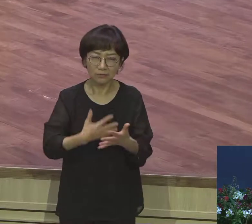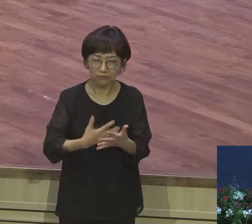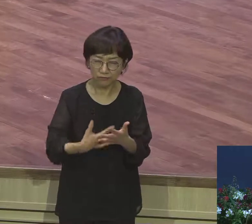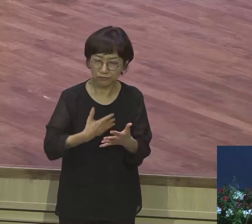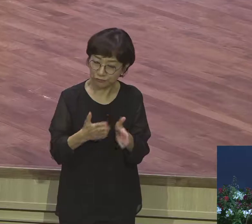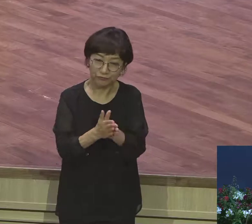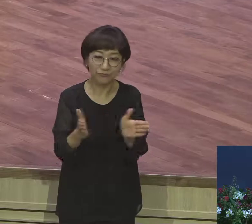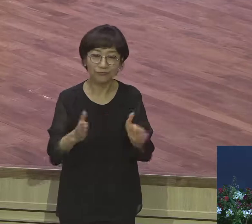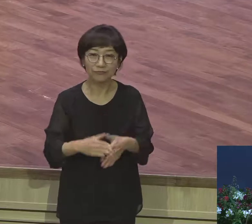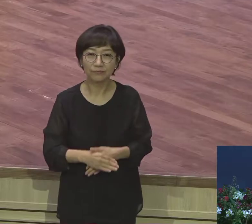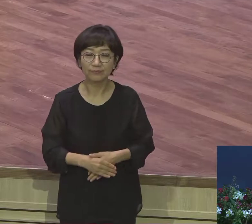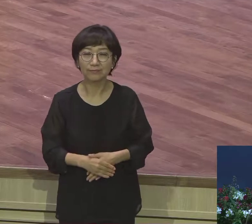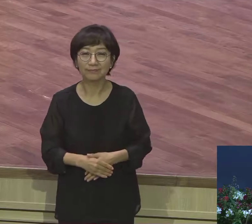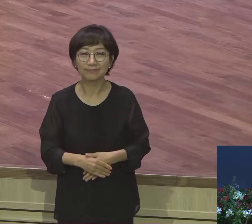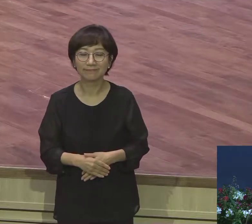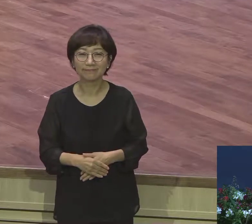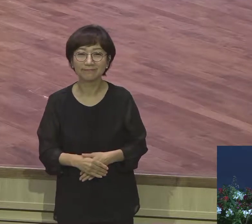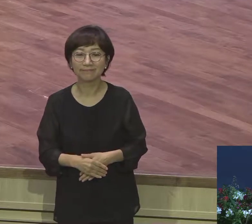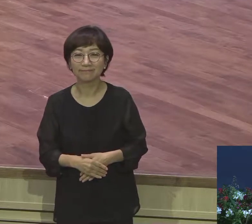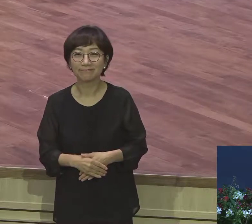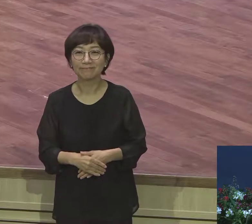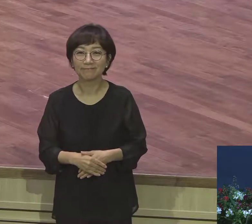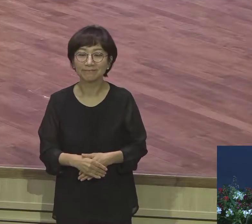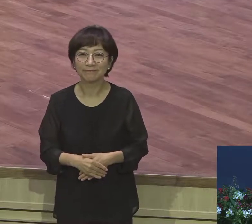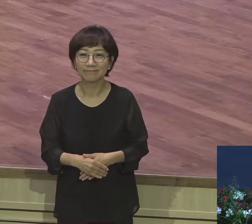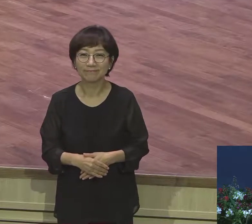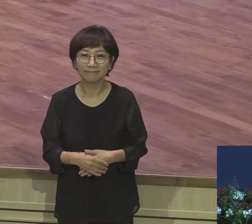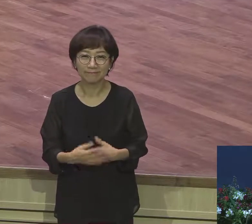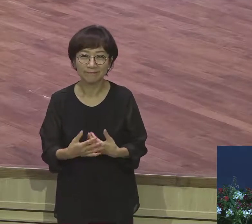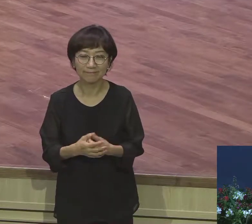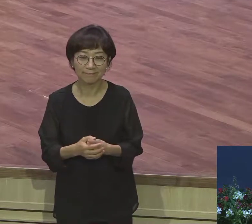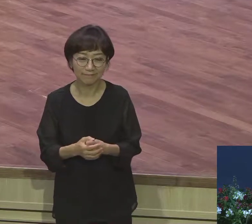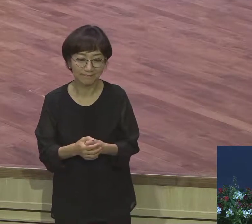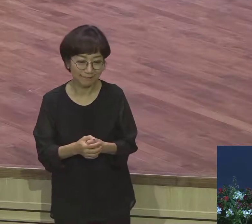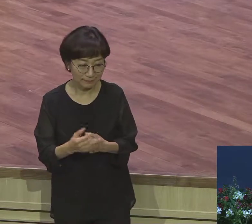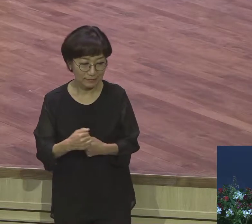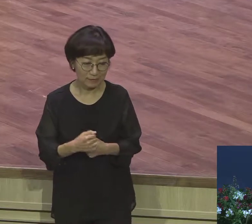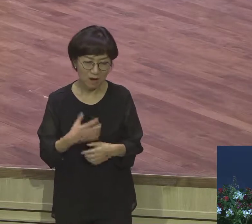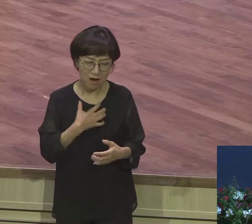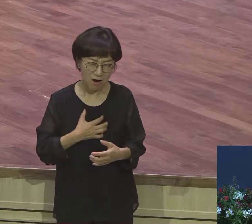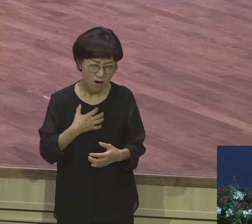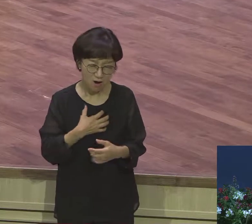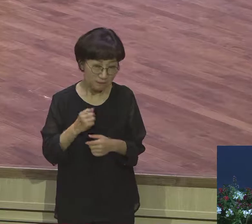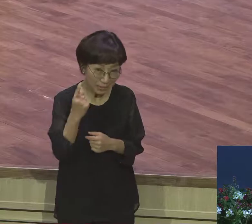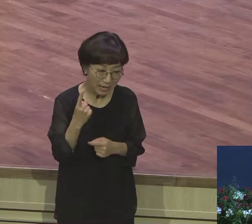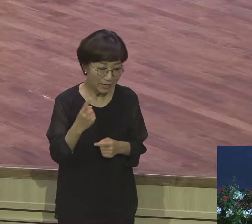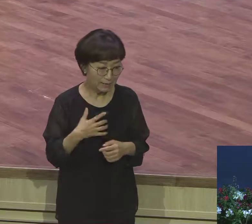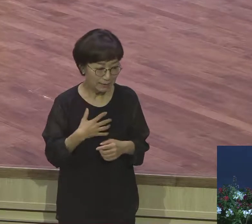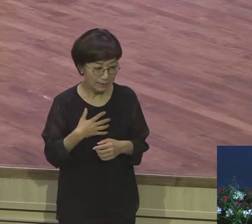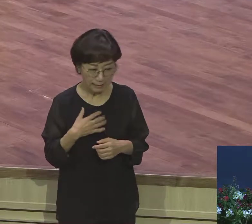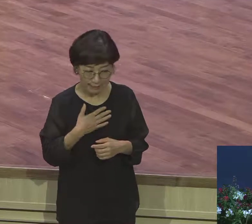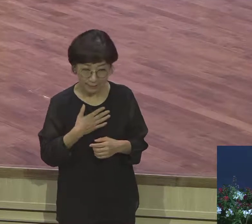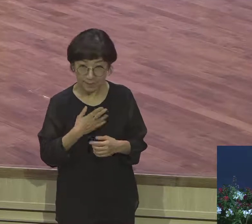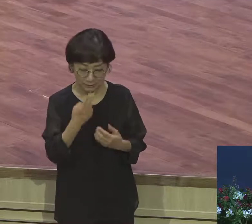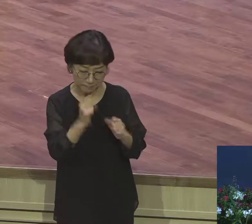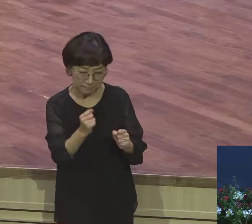그럼 뭘 섭니까 살아남기 위해서 인본주의 있었죠 전물이 막 굴립니다